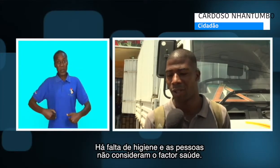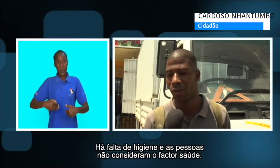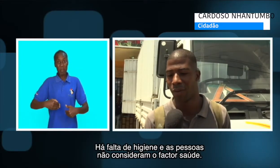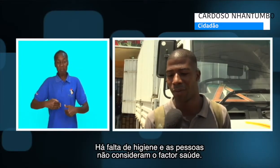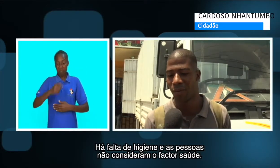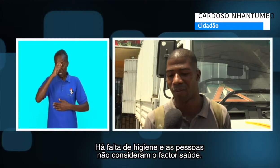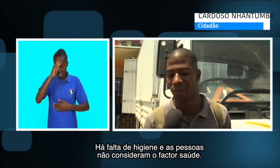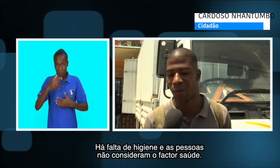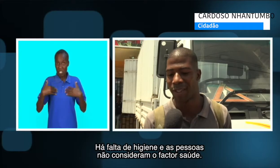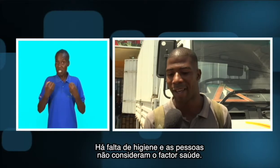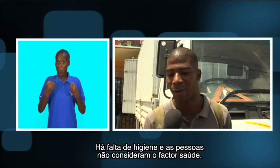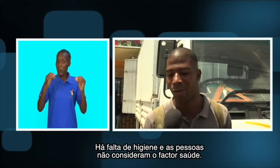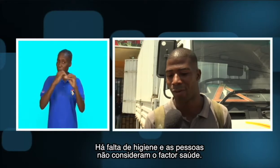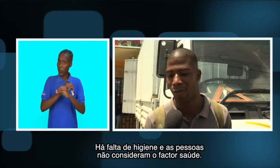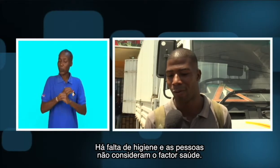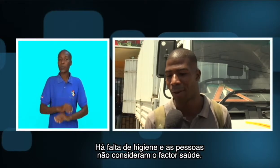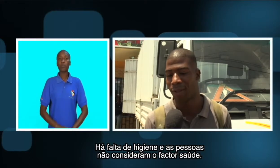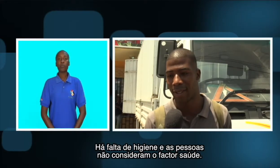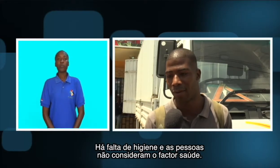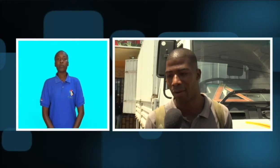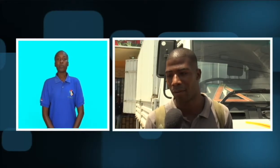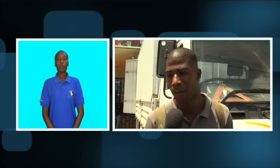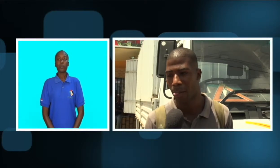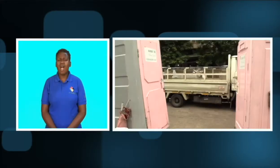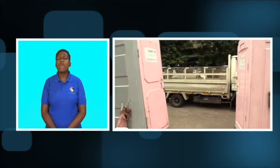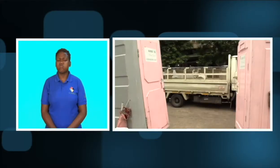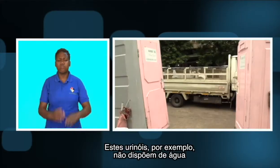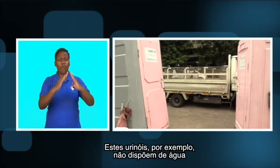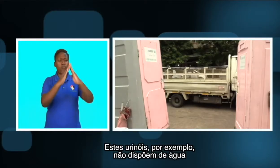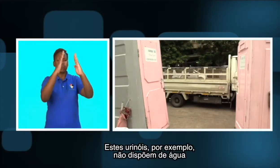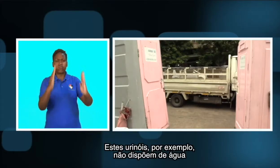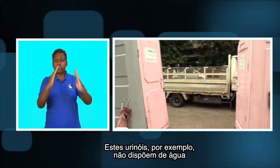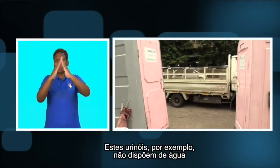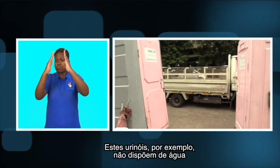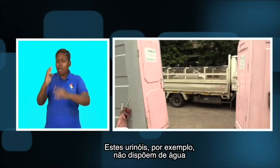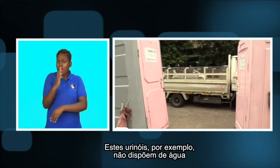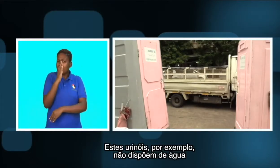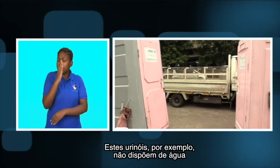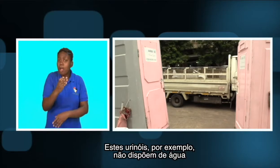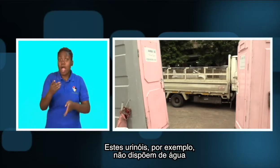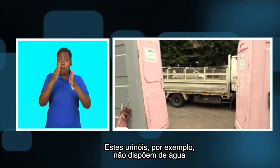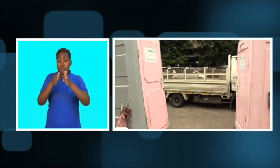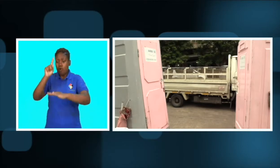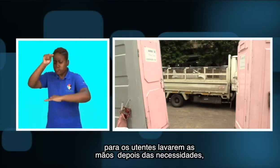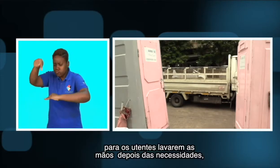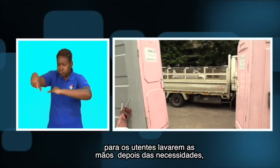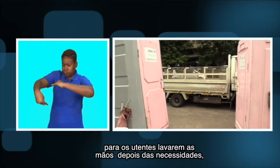não consideram muito o fator de saúde. Estes urinóis, por exemplo, não dispõem de água para os utentes